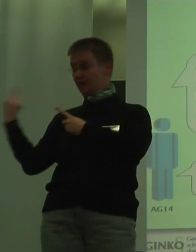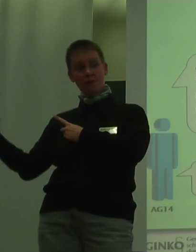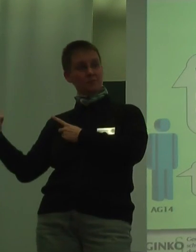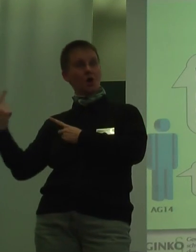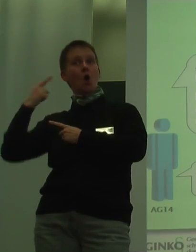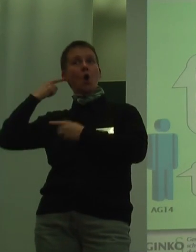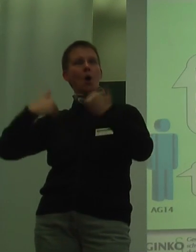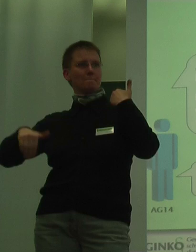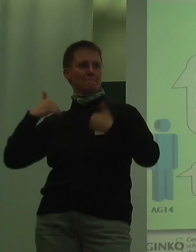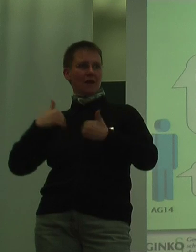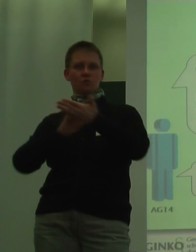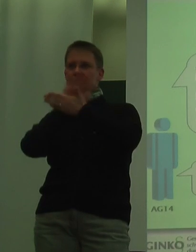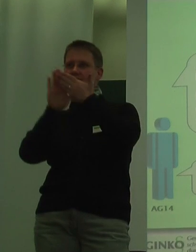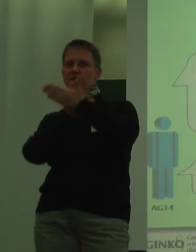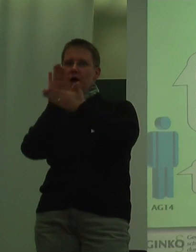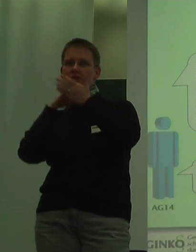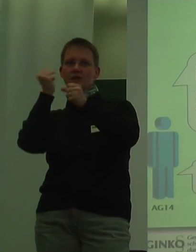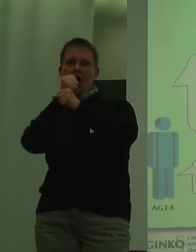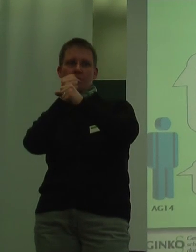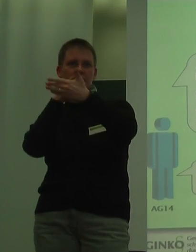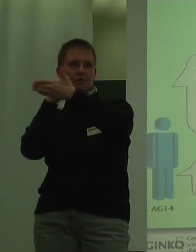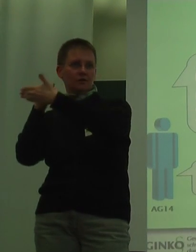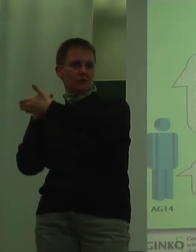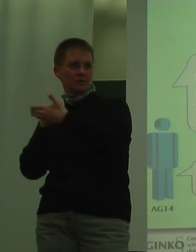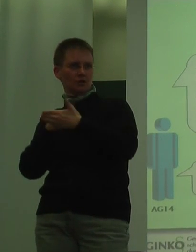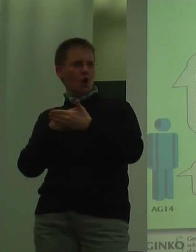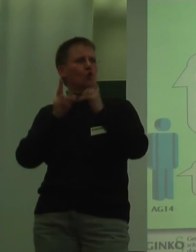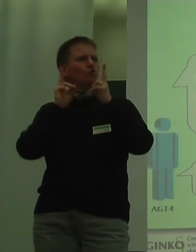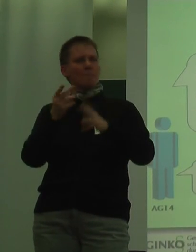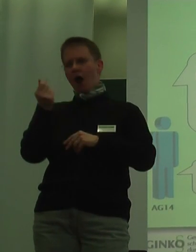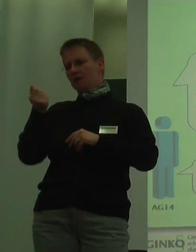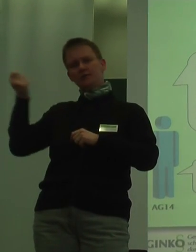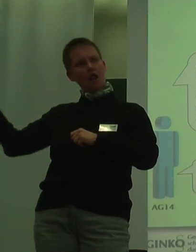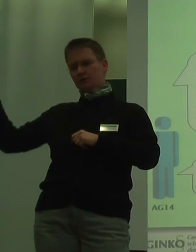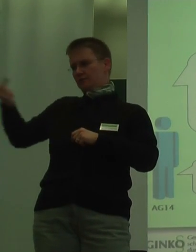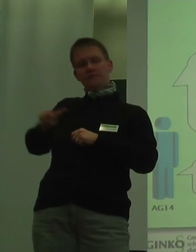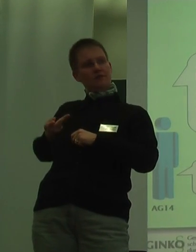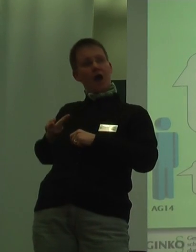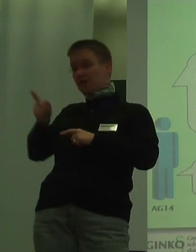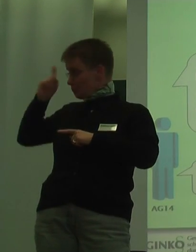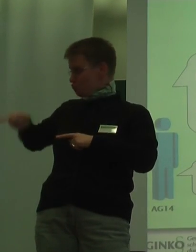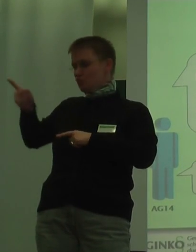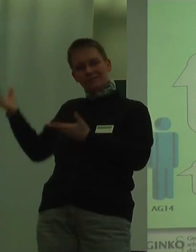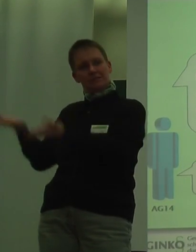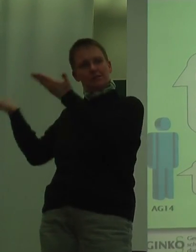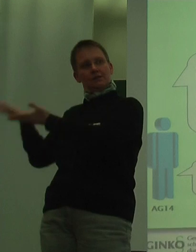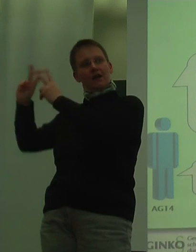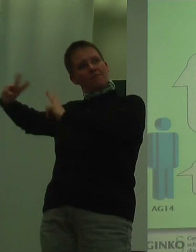Hörbegehung und ihn nicht in seiner Arbeit beeinträchtigt. Er kriegt das normale Geld. Das heißt, wir müssen ihn dahin kriegen, dass er die gleichen Funktionen im Aufgang